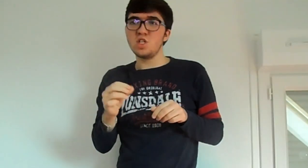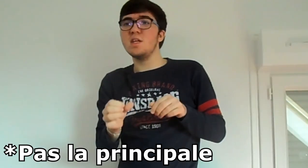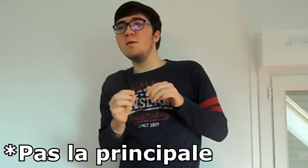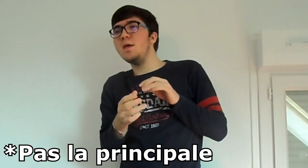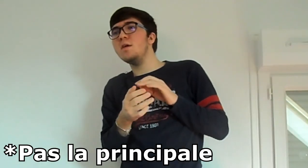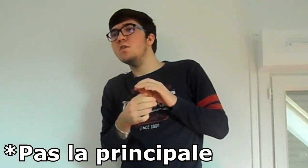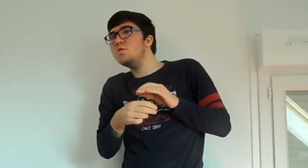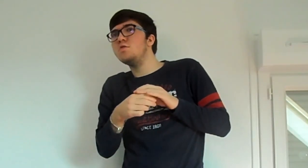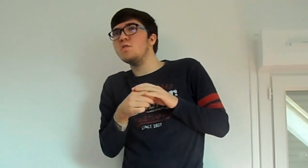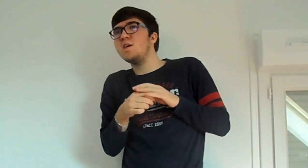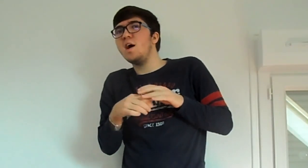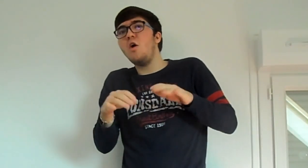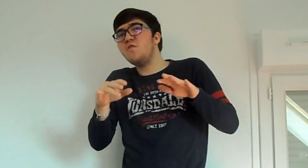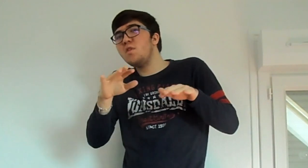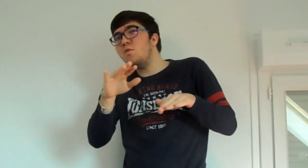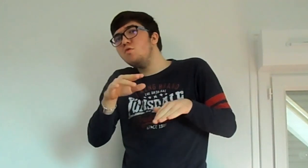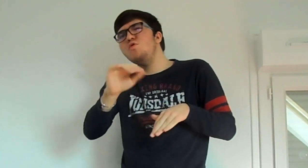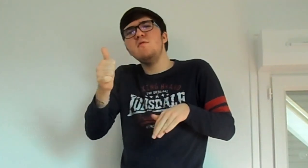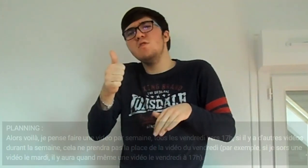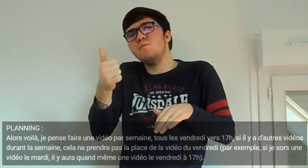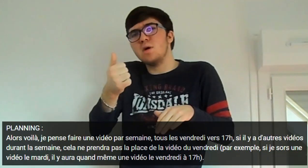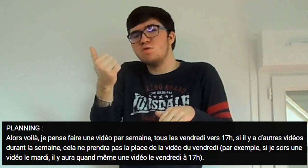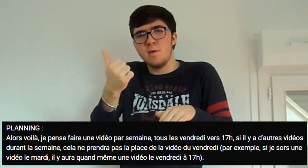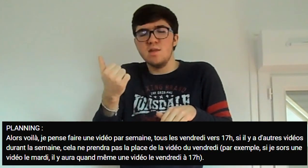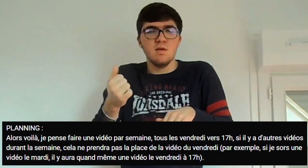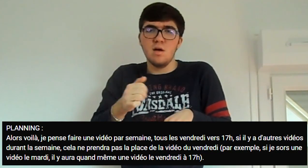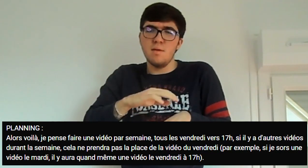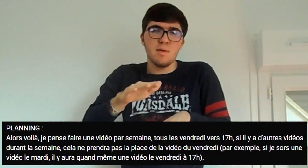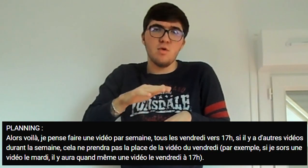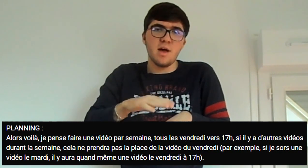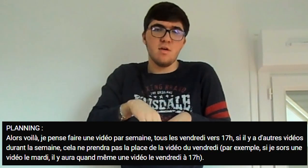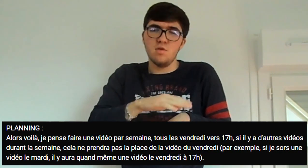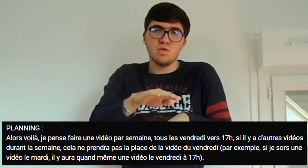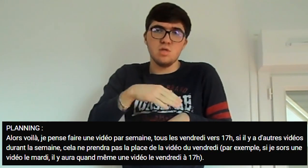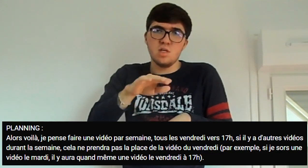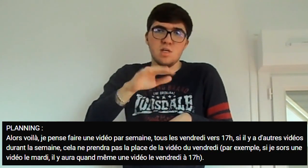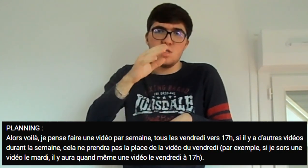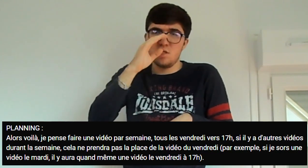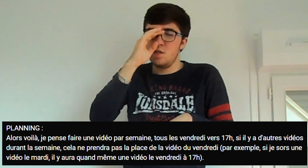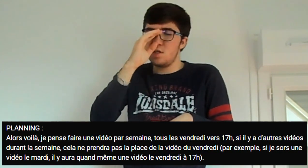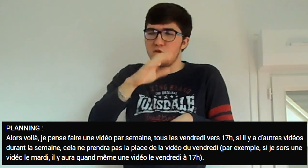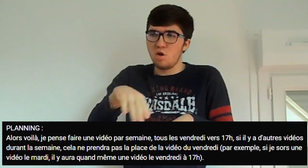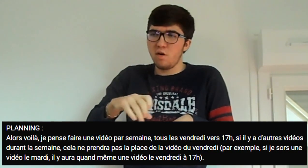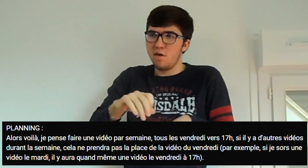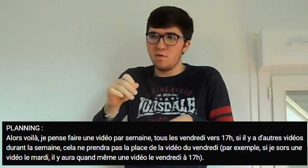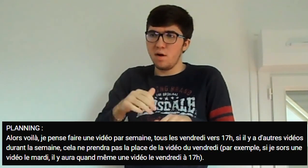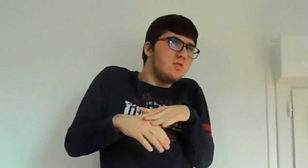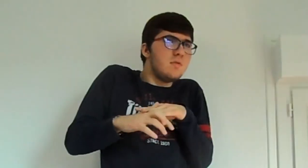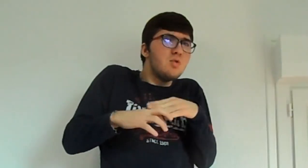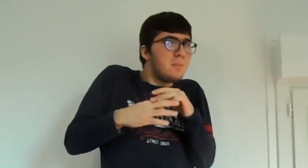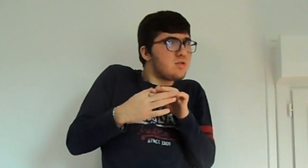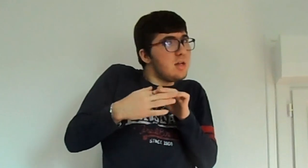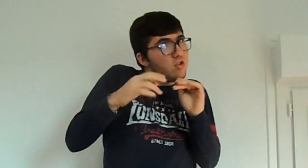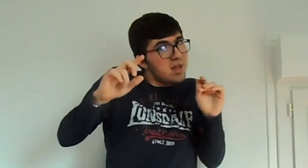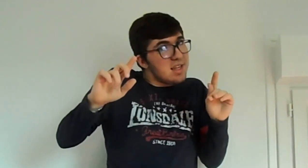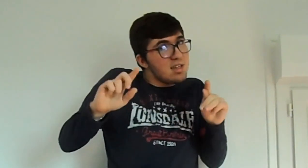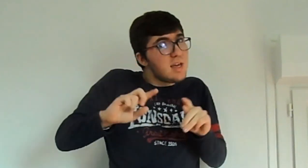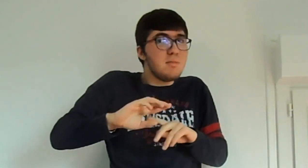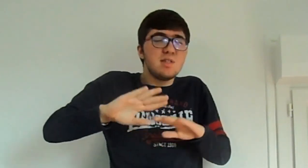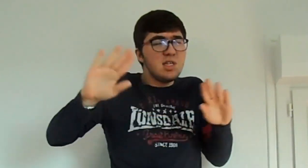chaîne gaming, il sortira environ une vidéo par semaine, à la même horaire, vendredi, 17h, et voilà. Une vidéo par semaine, je vais essayer, mais s